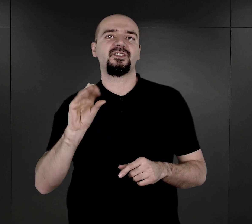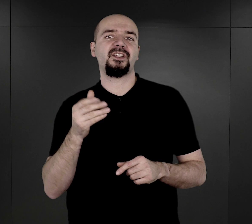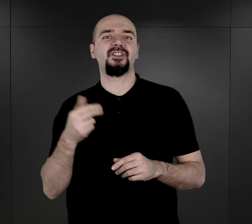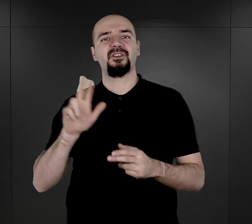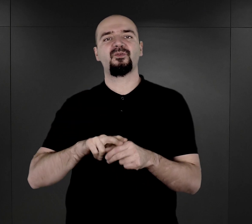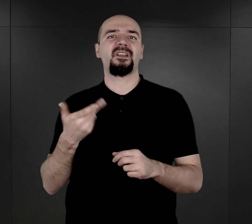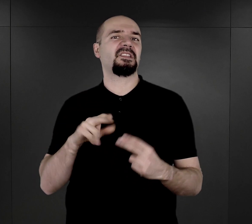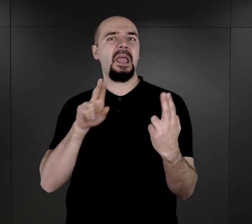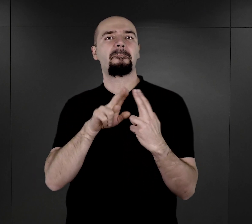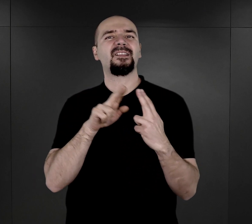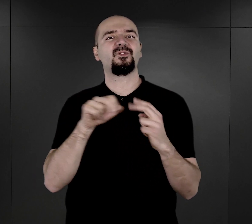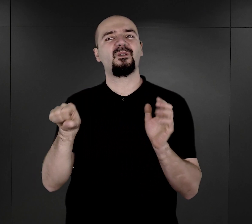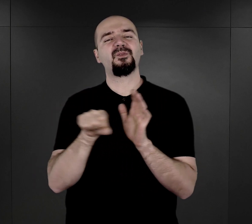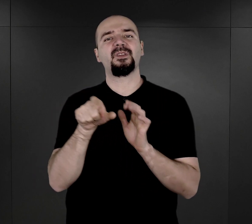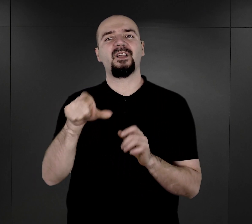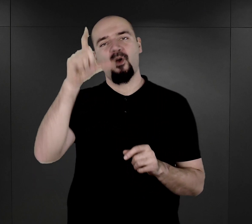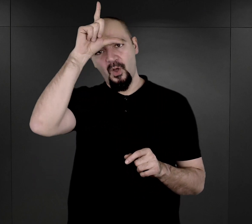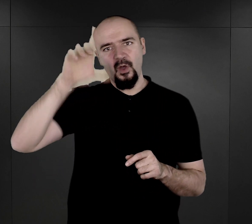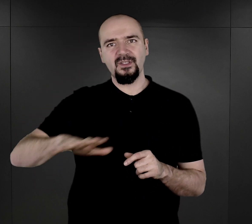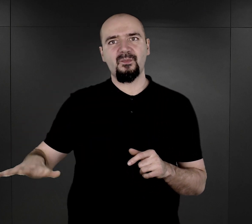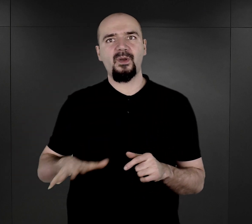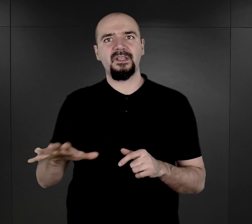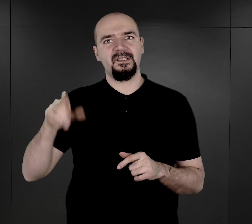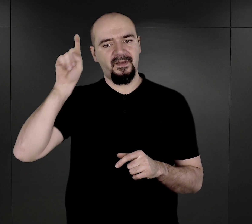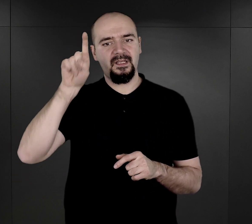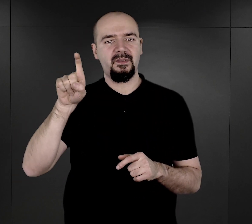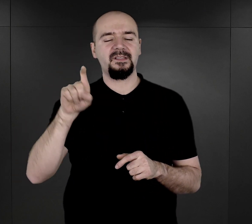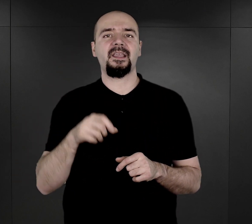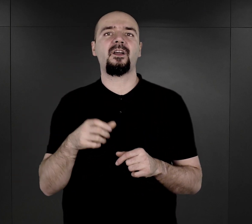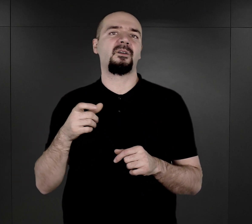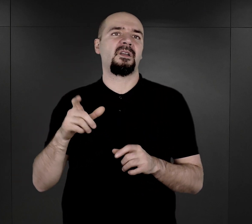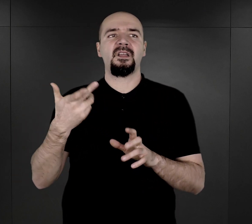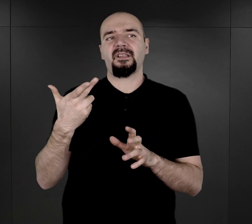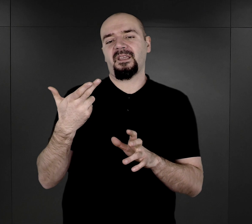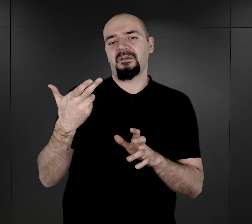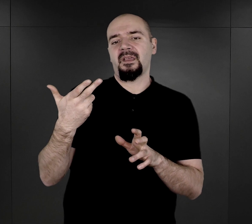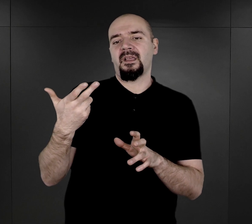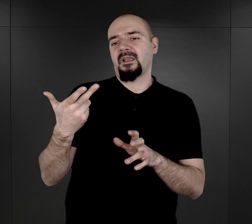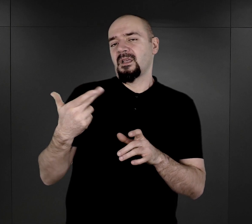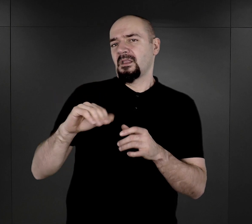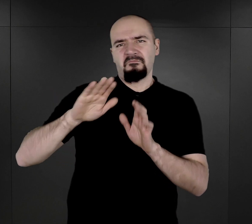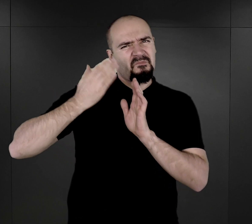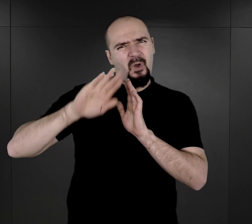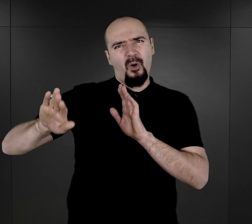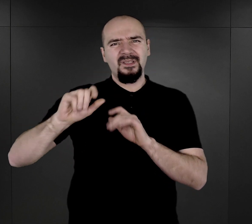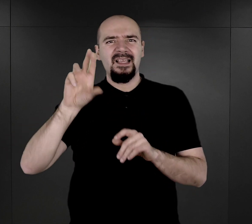tego idealnego społeczeństwa niemieckiego, a społeczne. Poza tym obce rasowo, aby